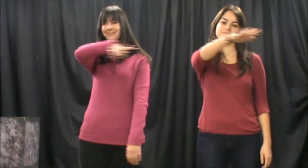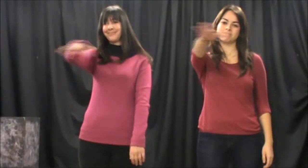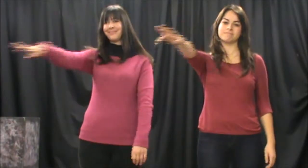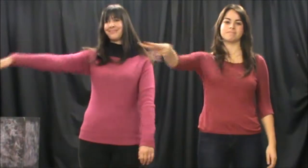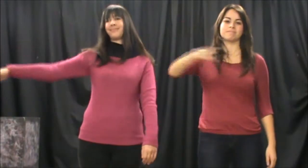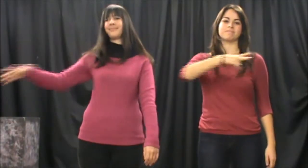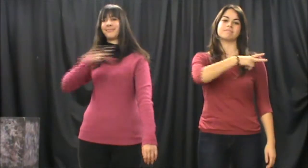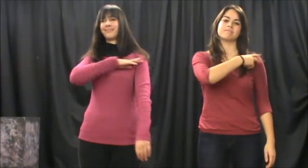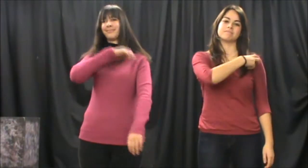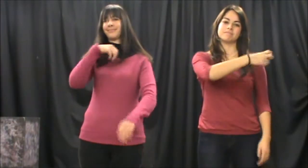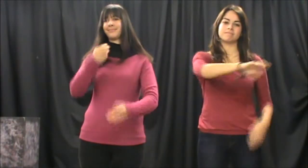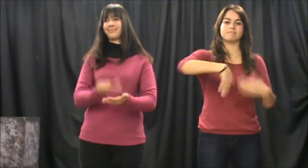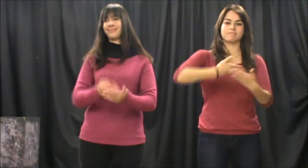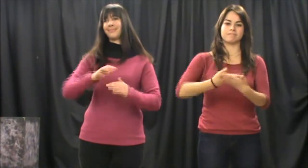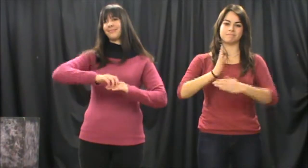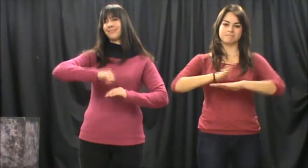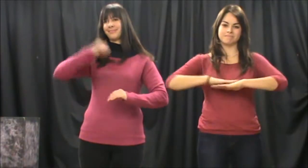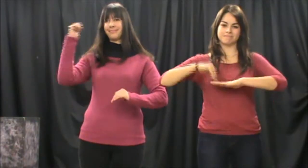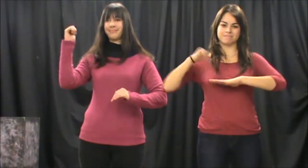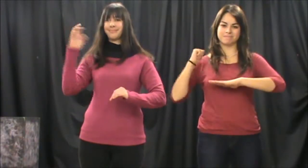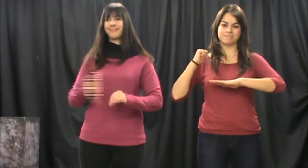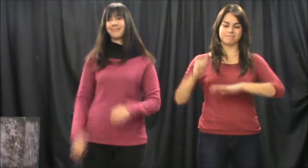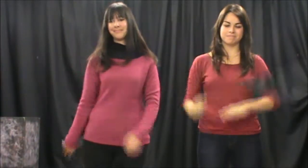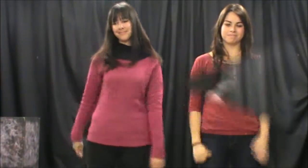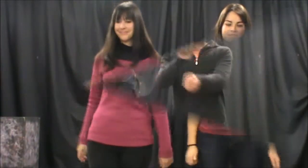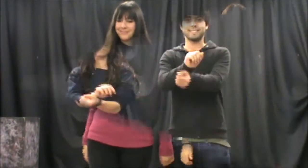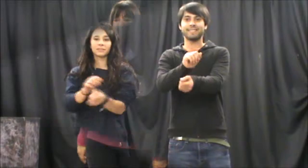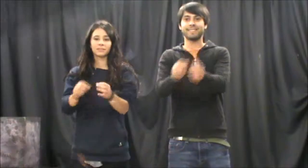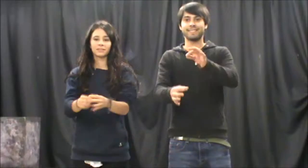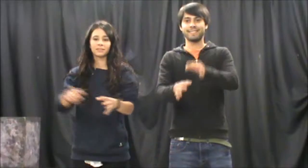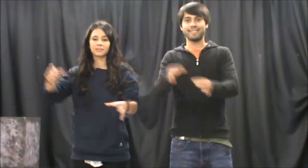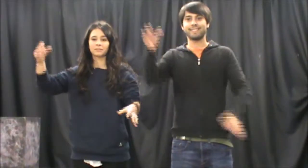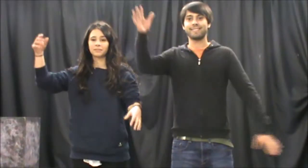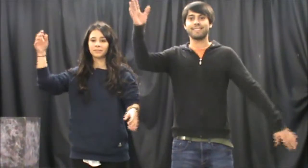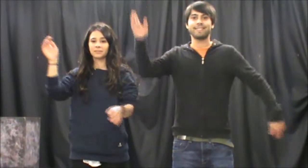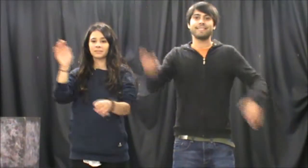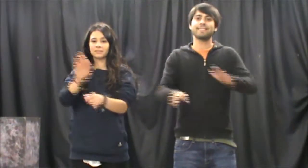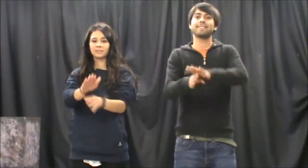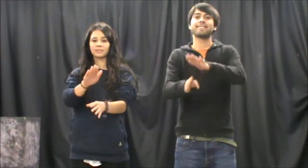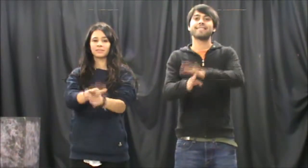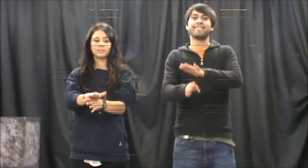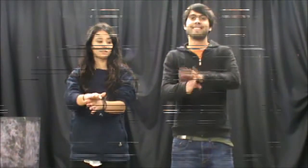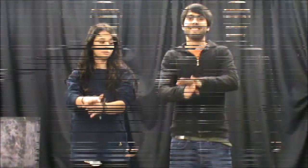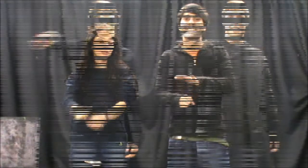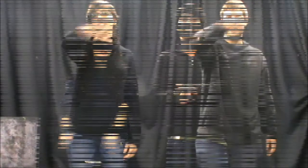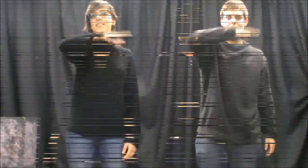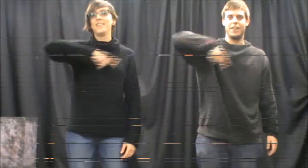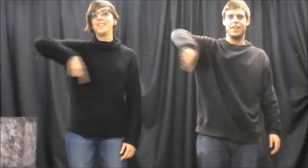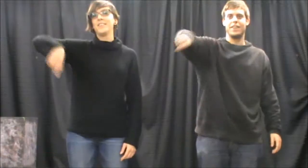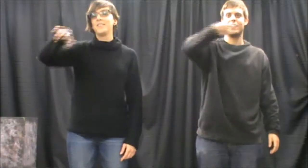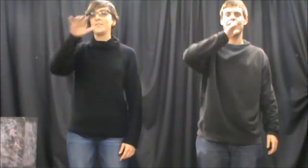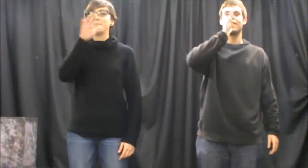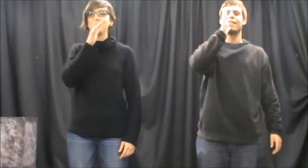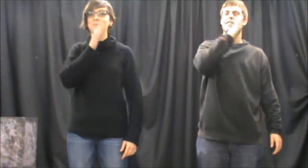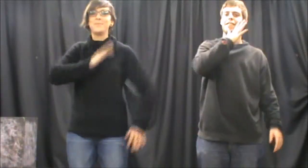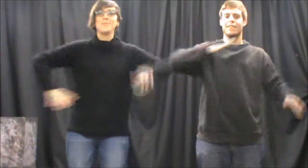a gibraltar. Va bullint l'esperança que tremuli el nostre